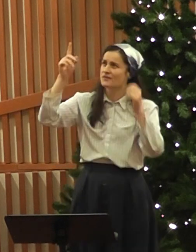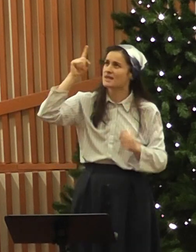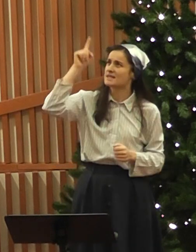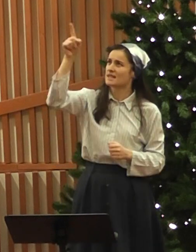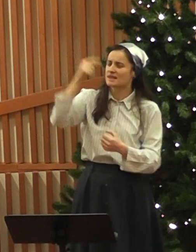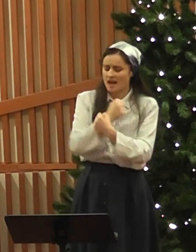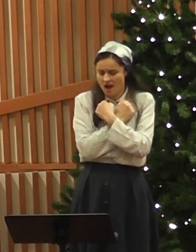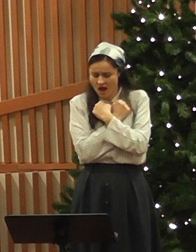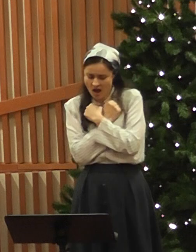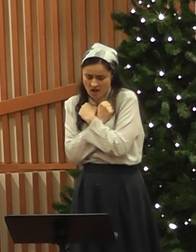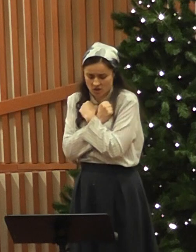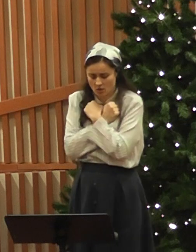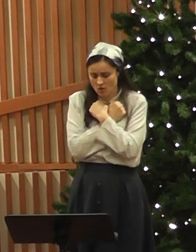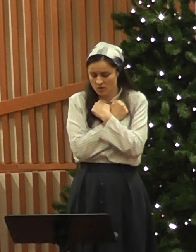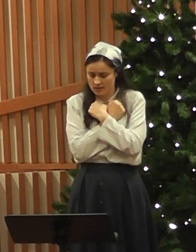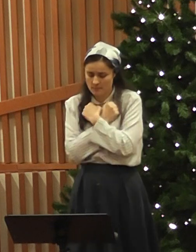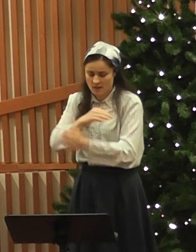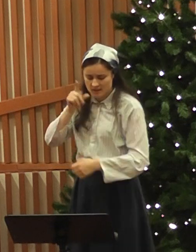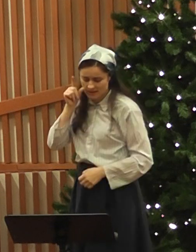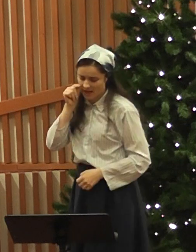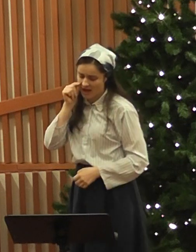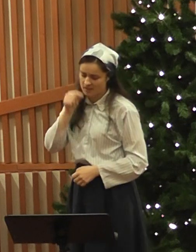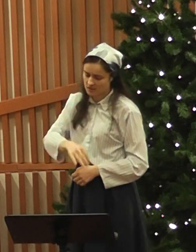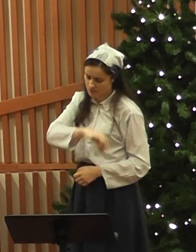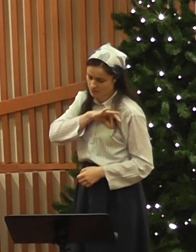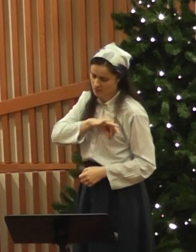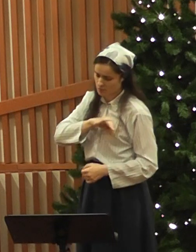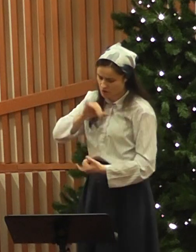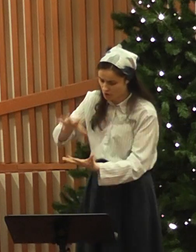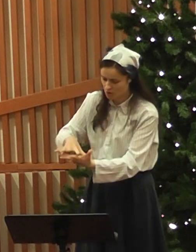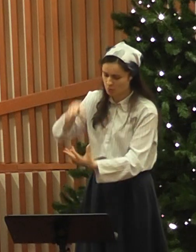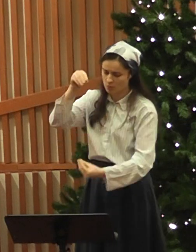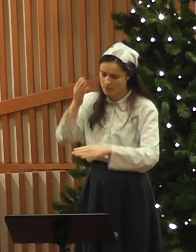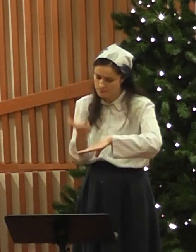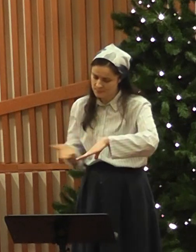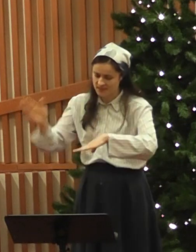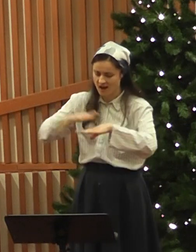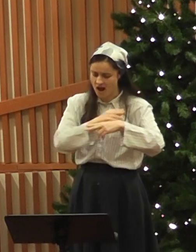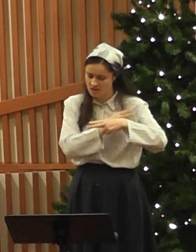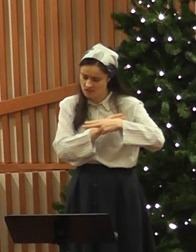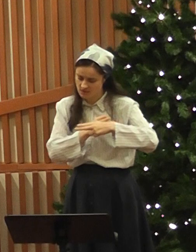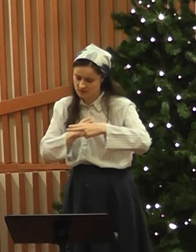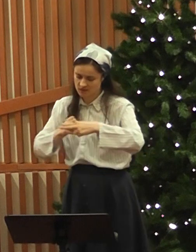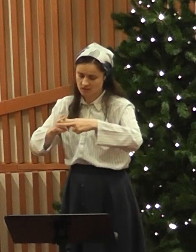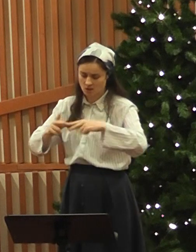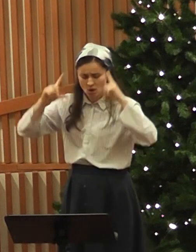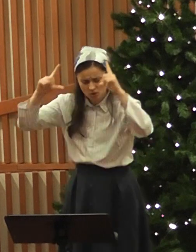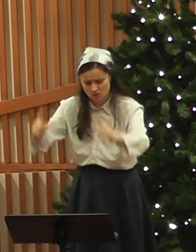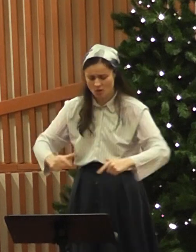Slavă ție, te adonăm. Tată-fiu și Domnul Asfânt.